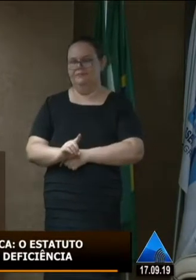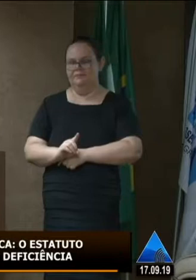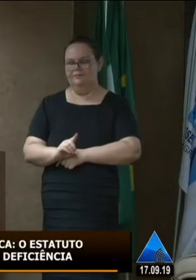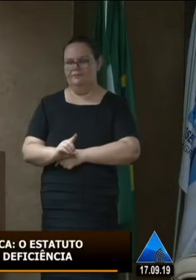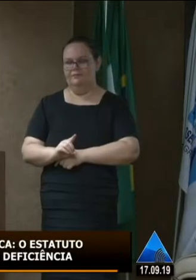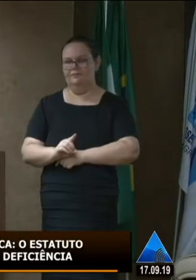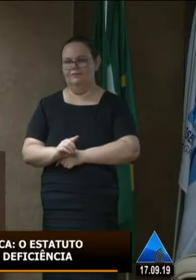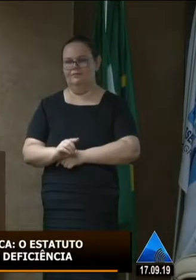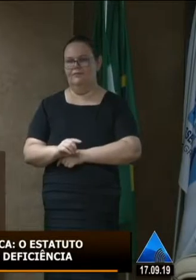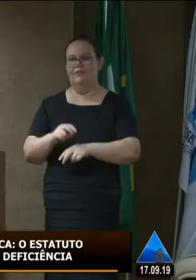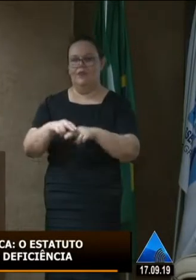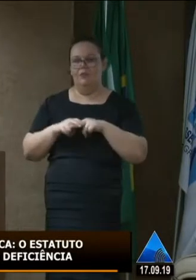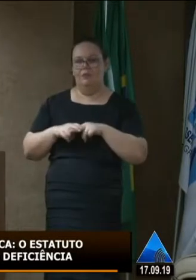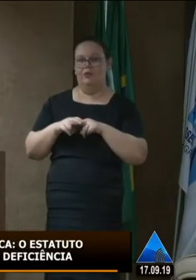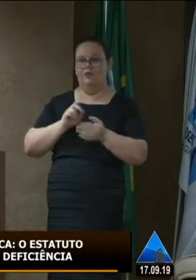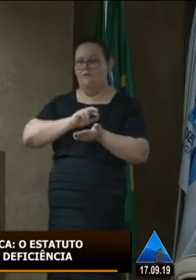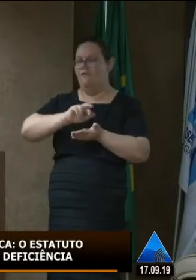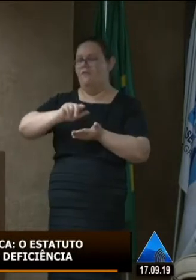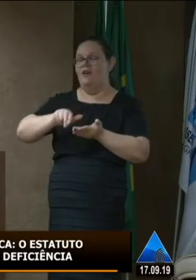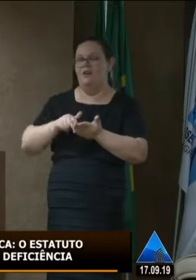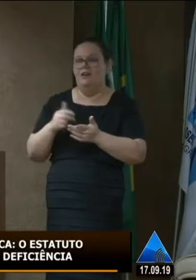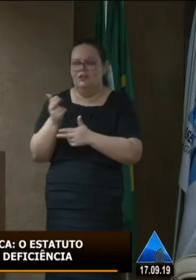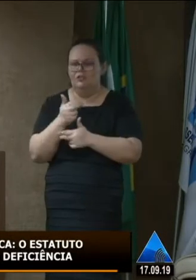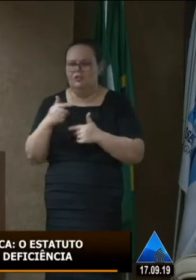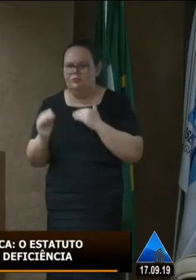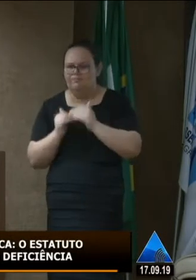e por causa dessas ações que nós estamos construindo aqui